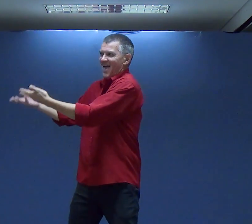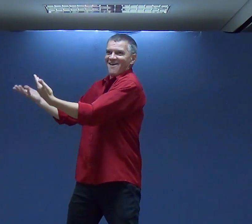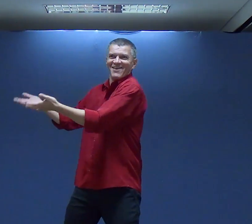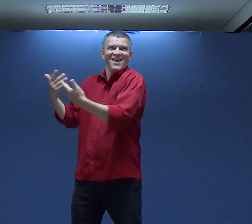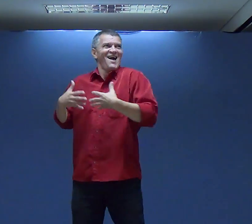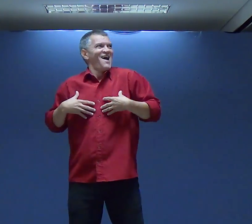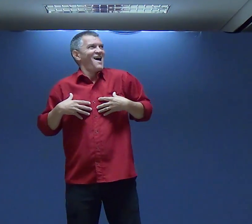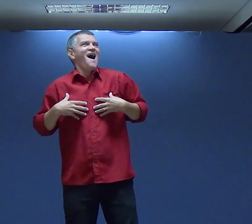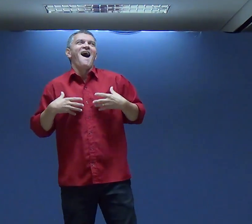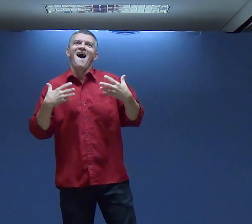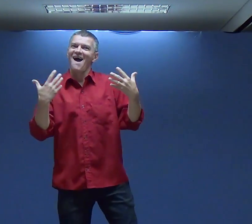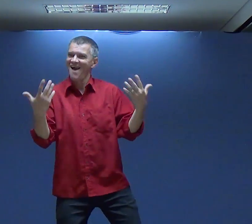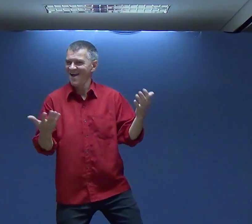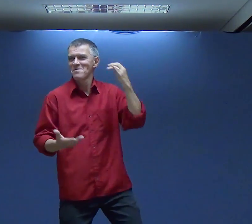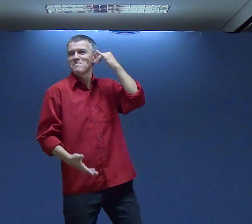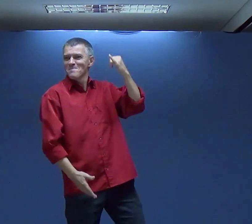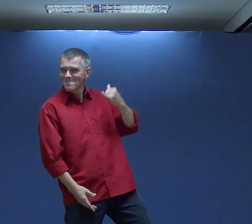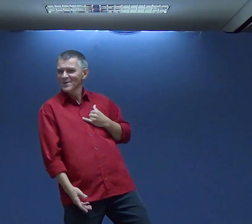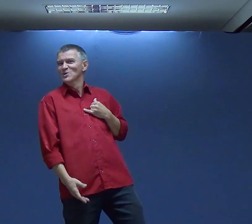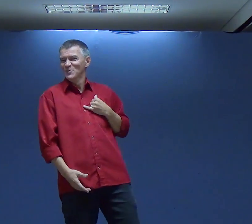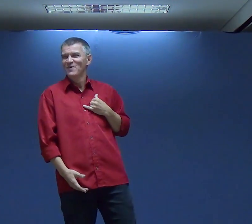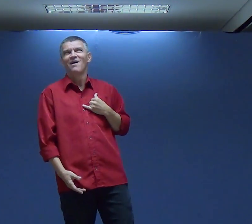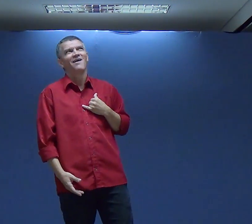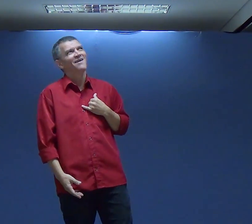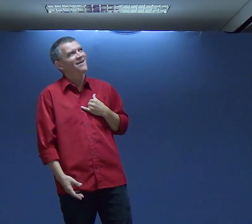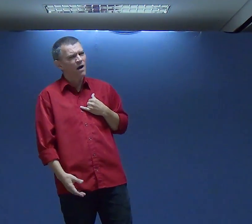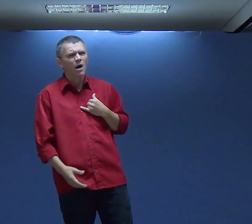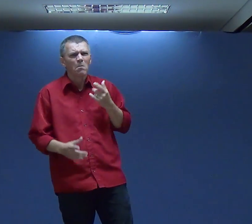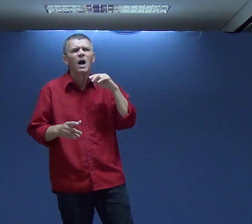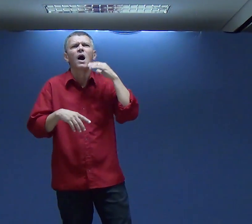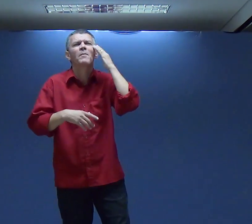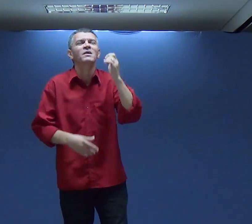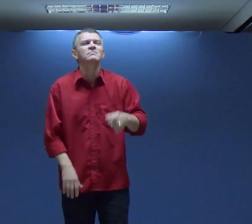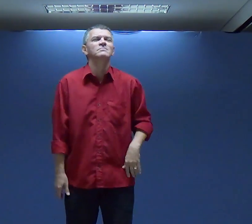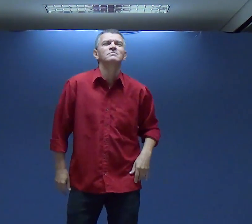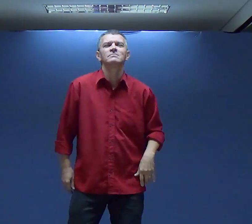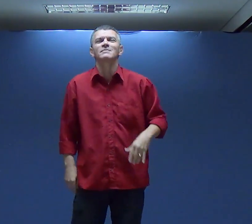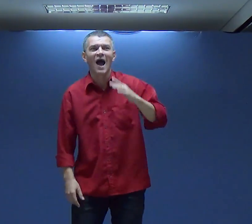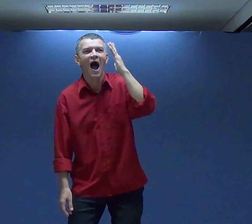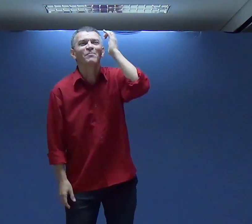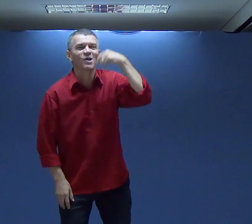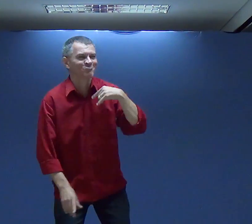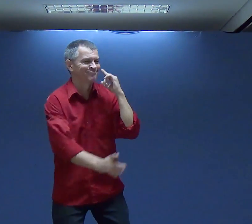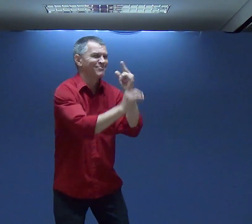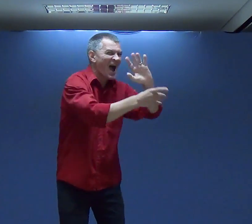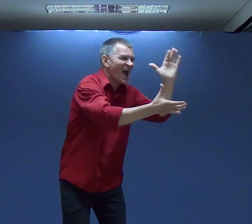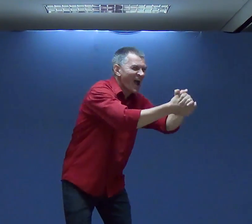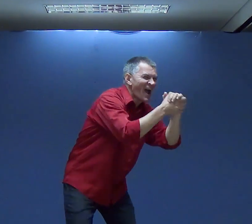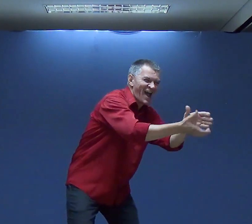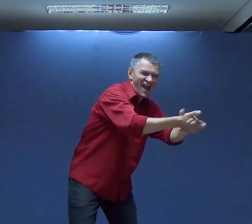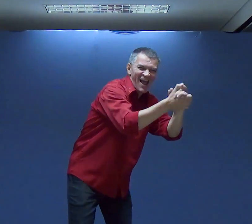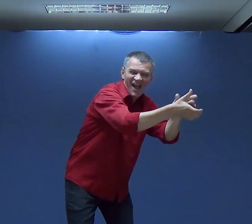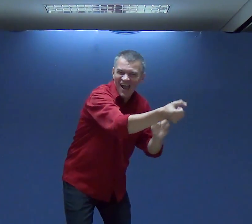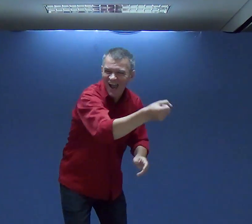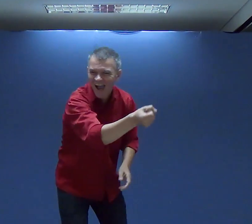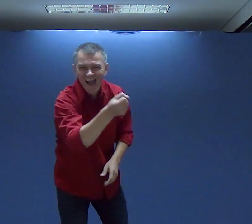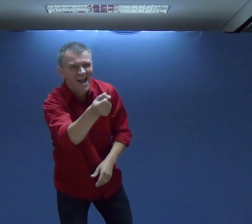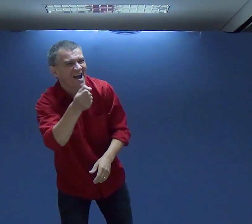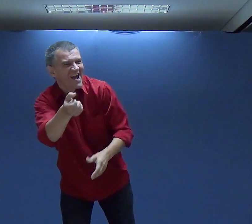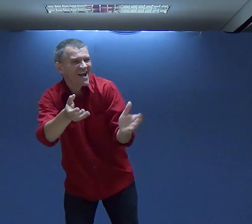Ele invade a minha vida E a leveza A mudança dentro de mim Eu consigo de fato